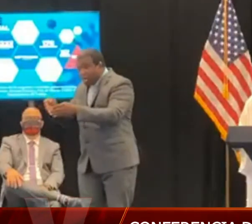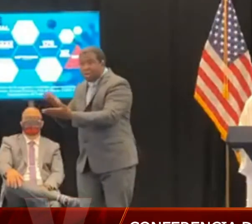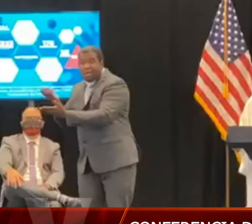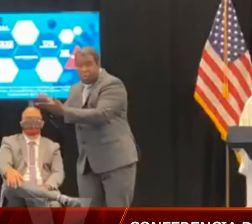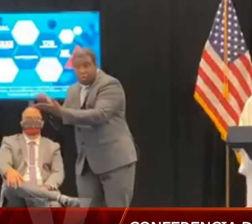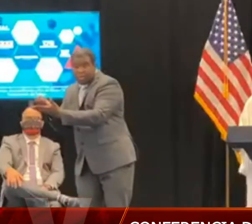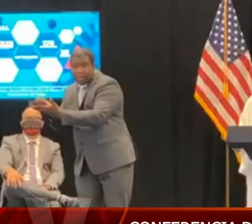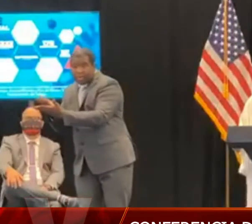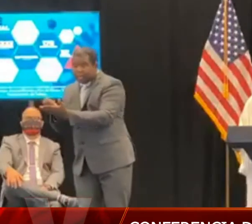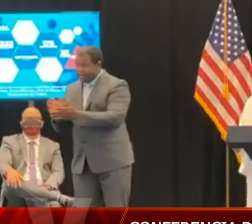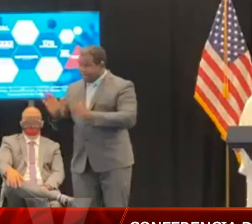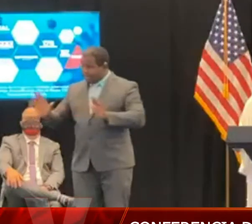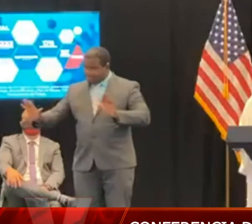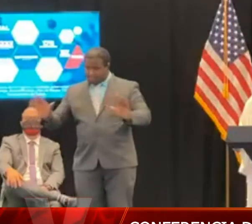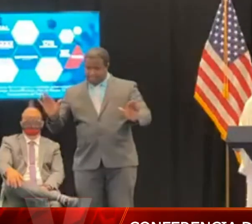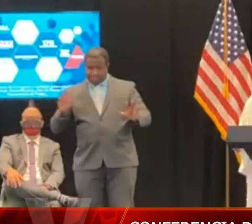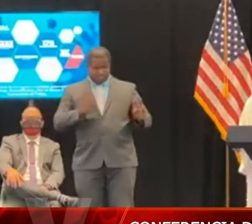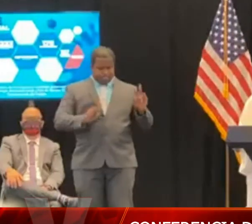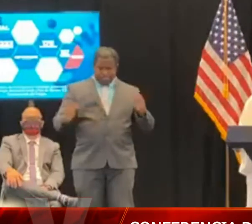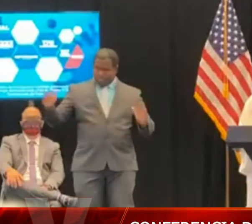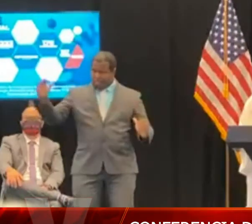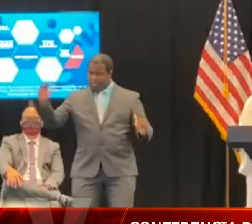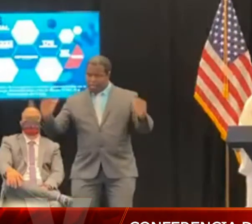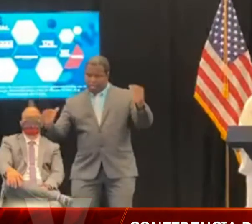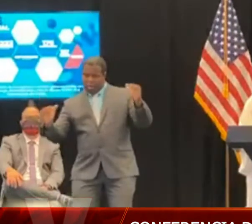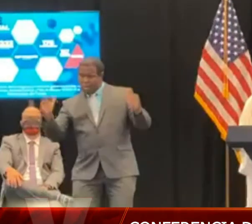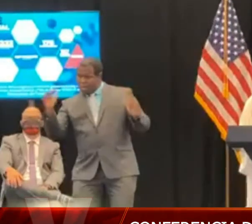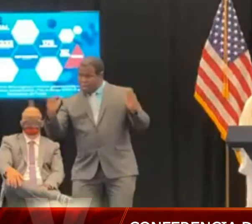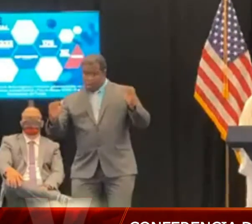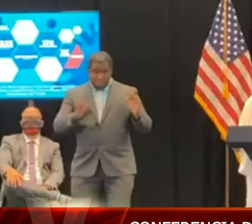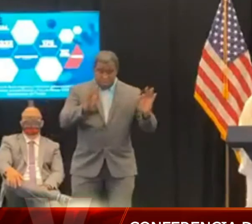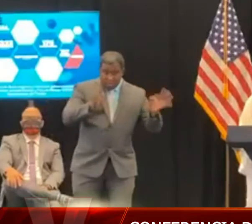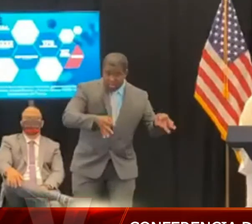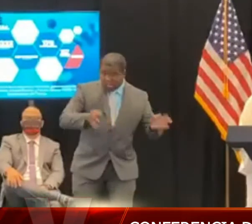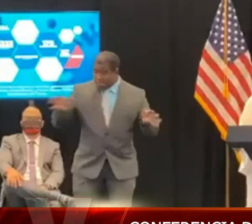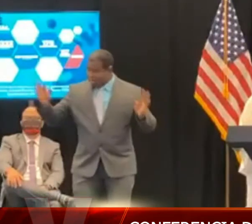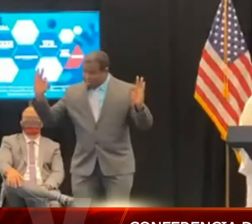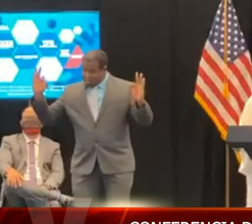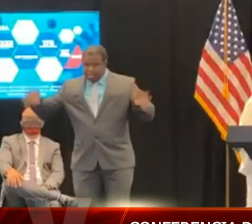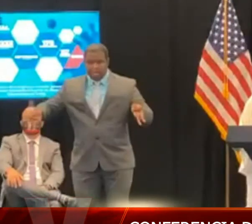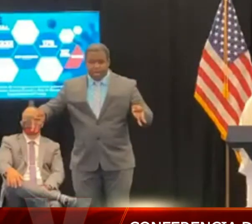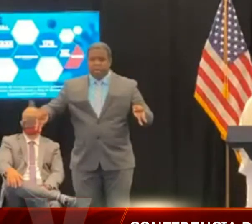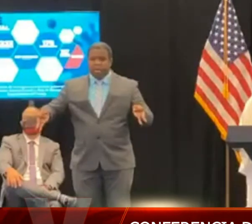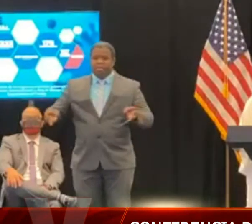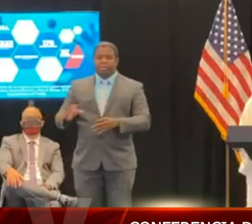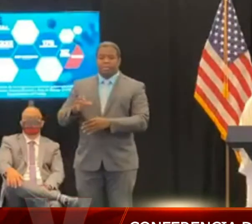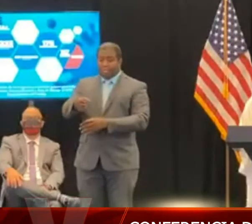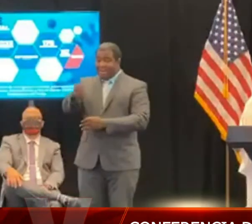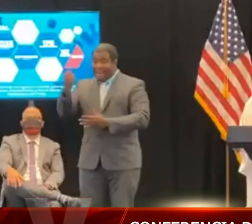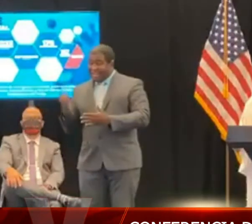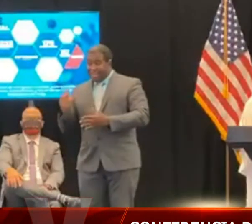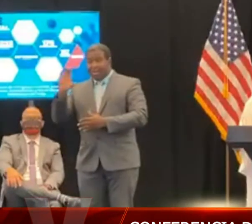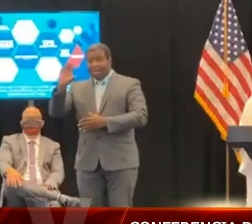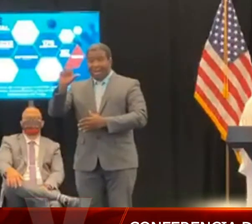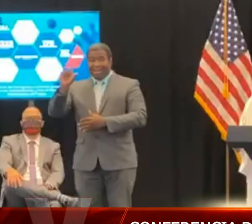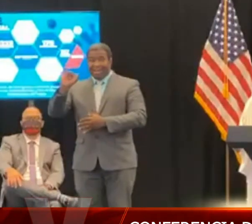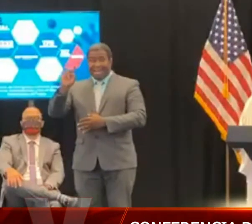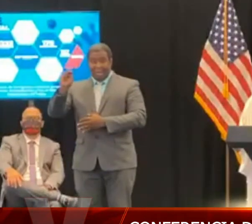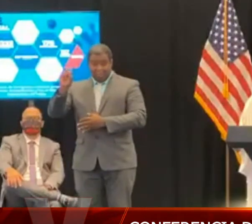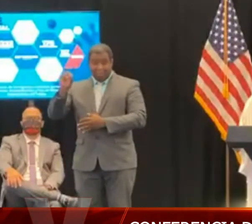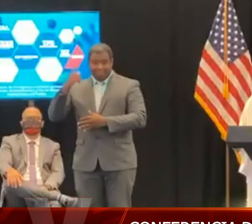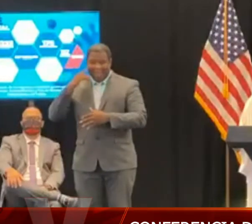precaución y limpieza que ellos han establecido y que han presentado en sus autocertificaciones.